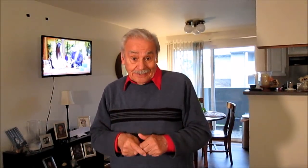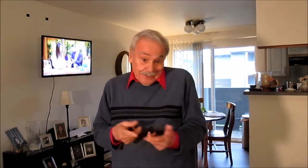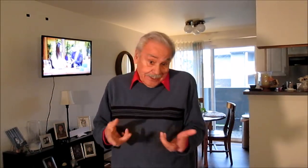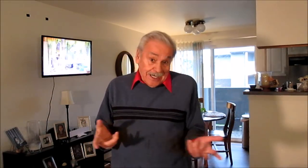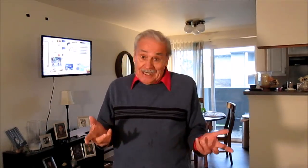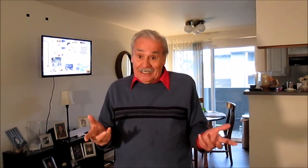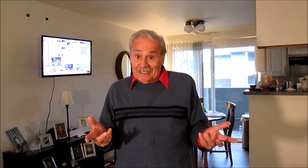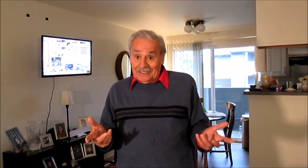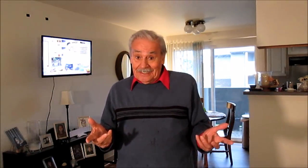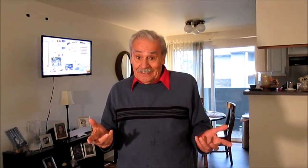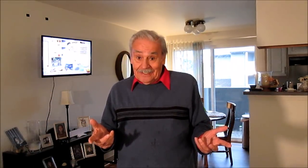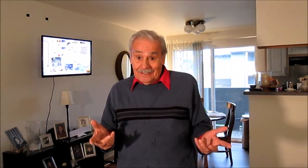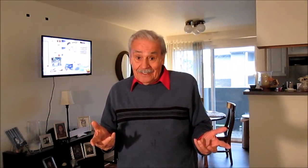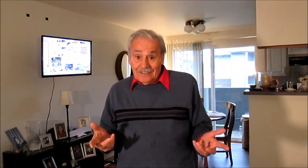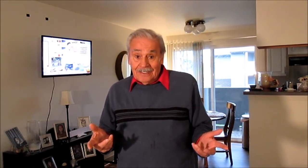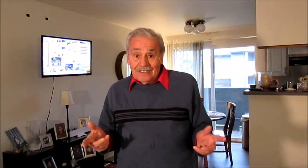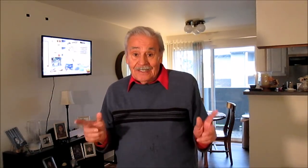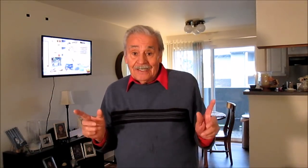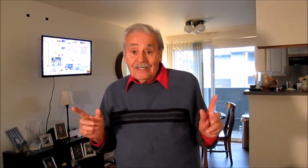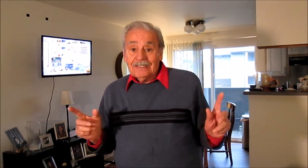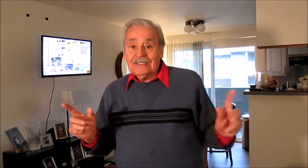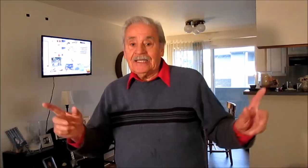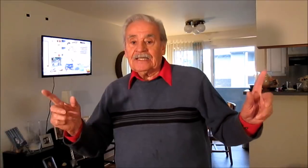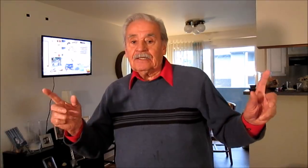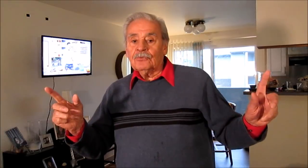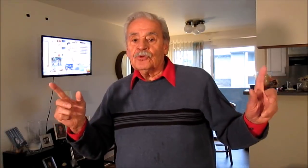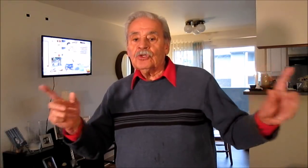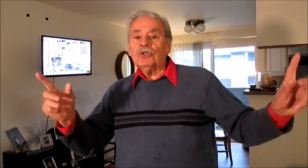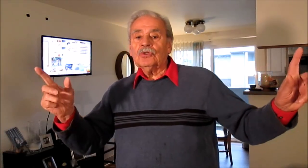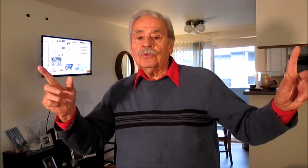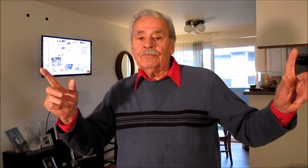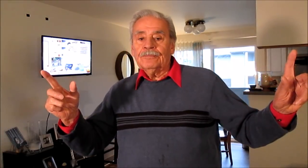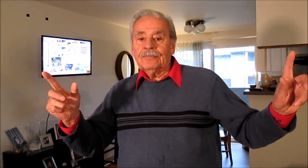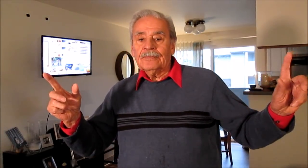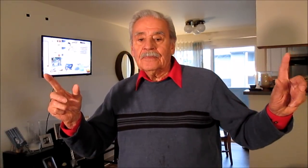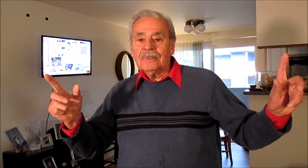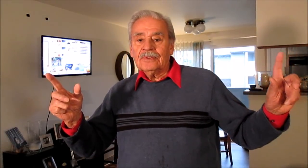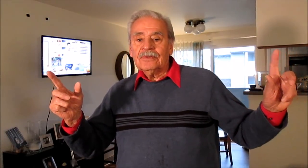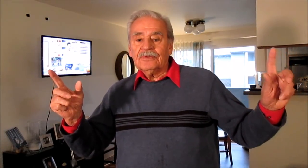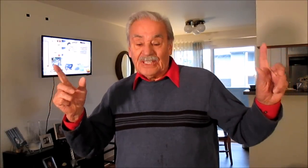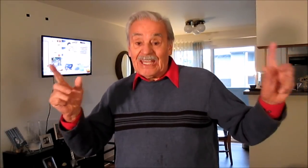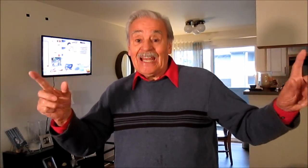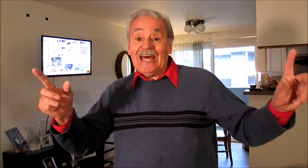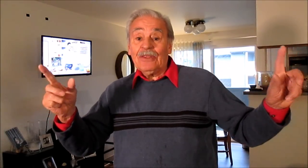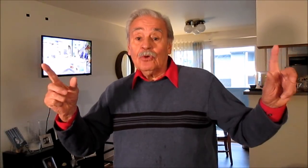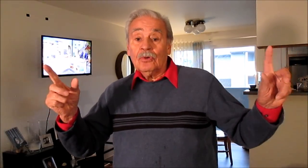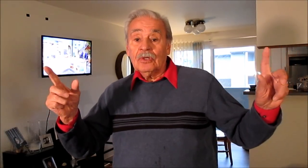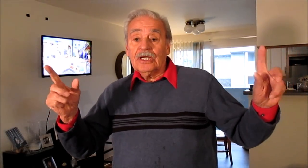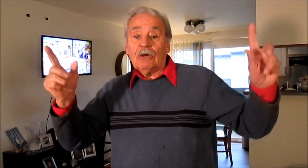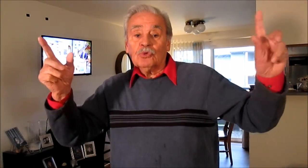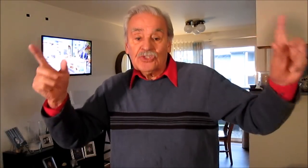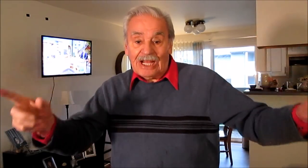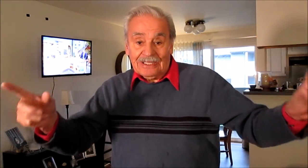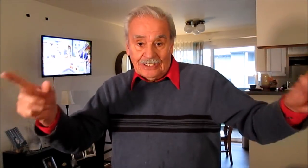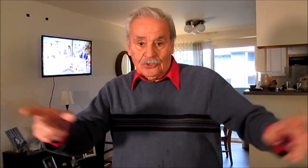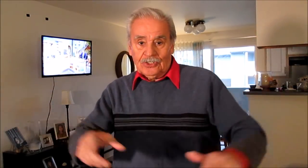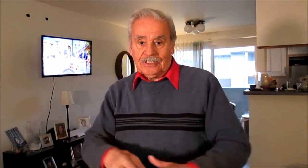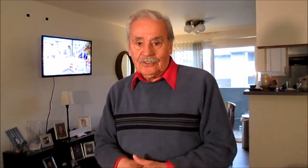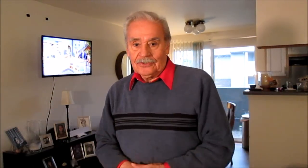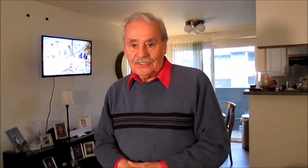están en cana. Tienen un solo señalado causal de todas estas cosas.